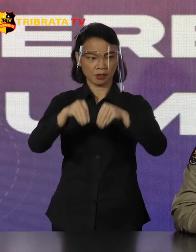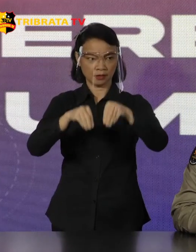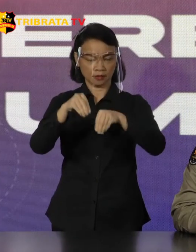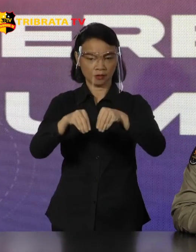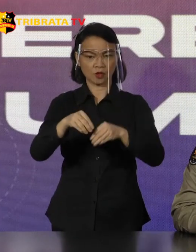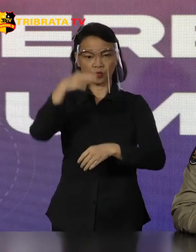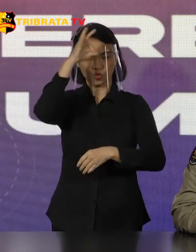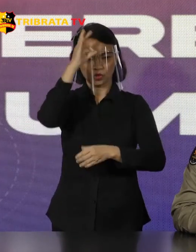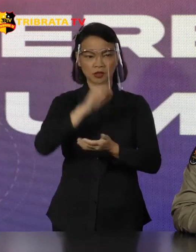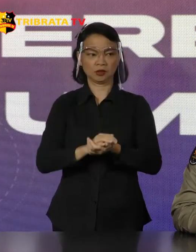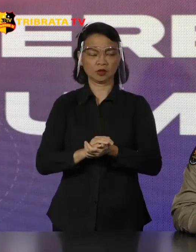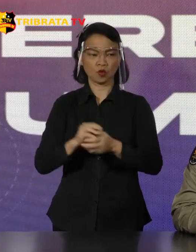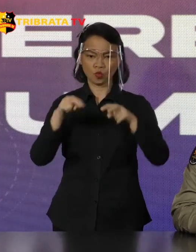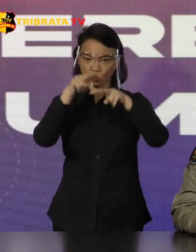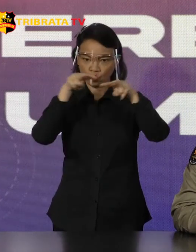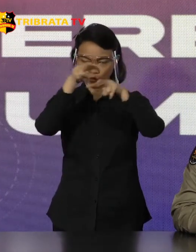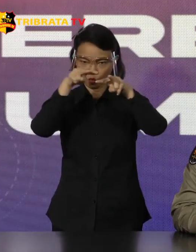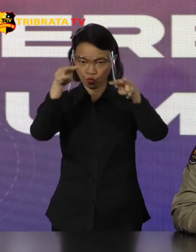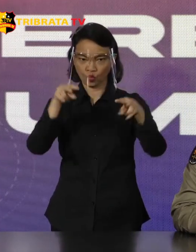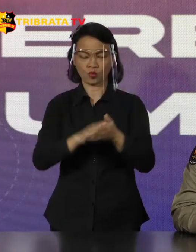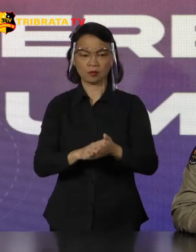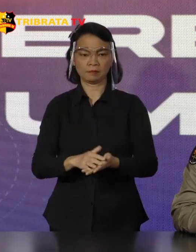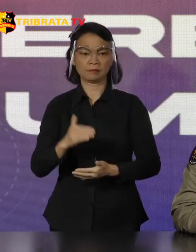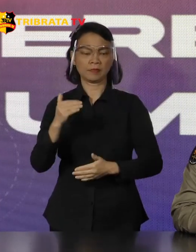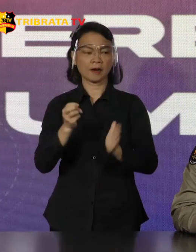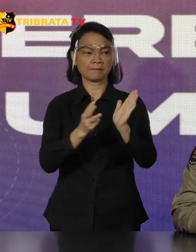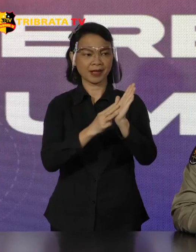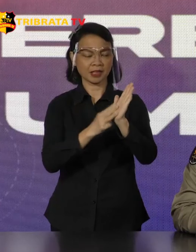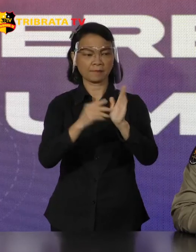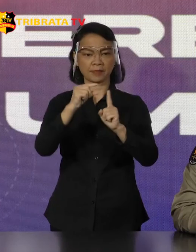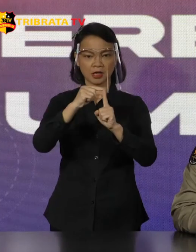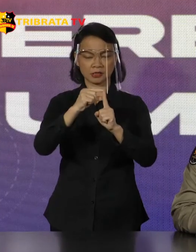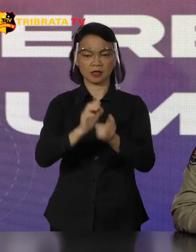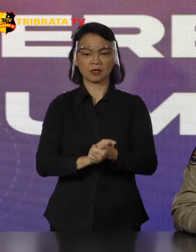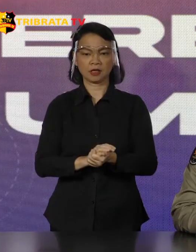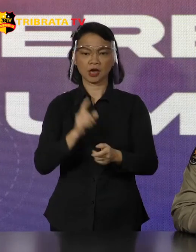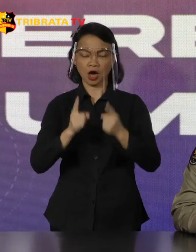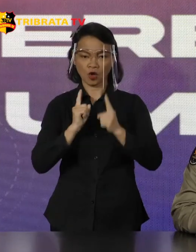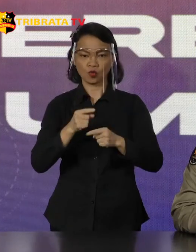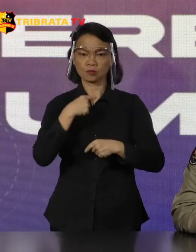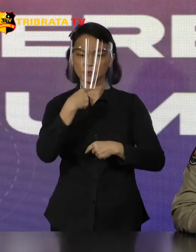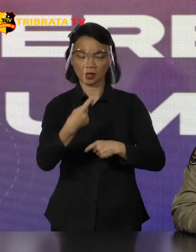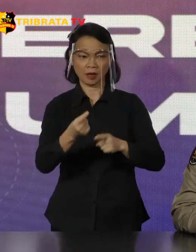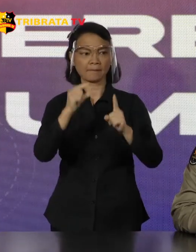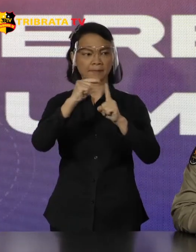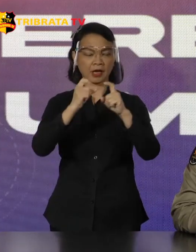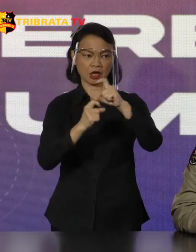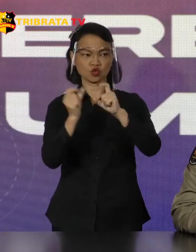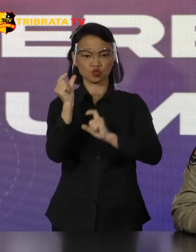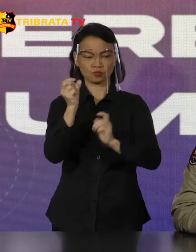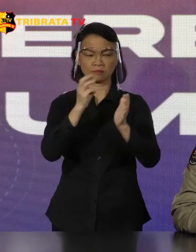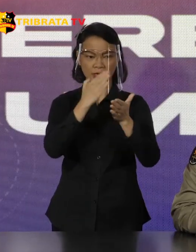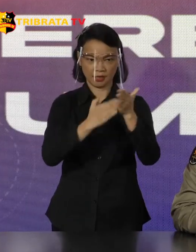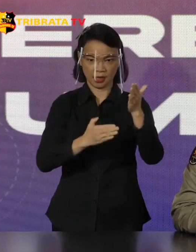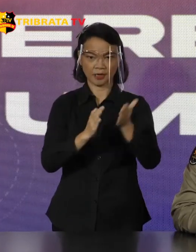menggelar yang namanya Operasi Mantap Praja Jadi kalau bicara PSU itu sudah menjadi bagian Operasi Mantap